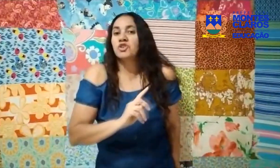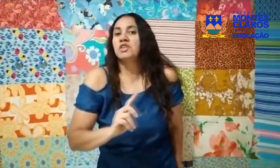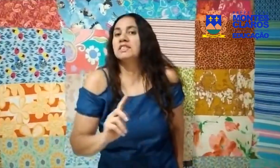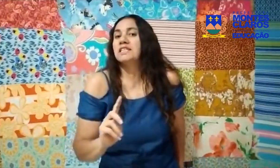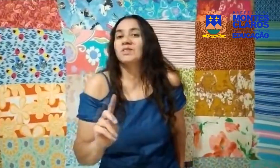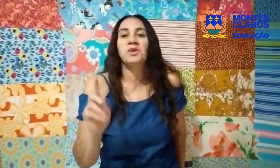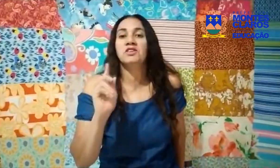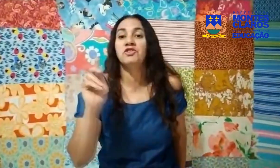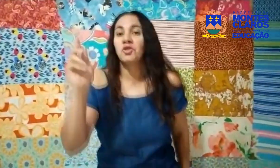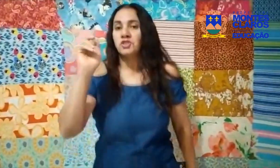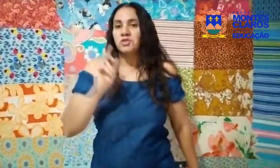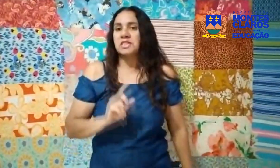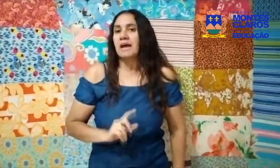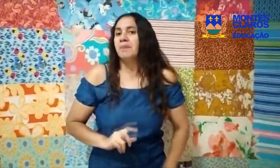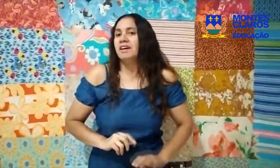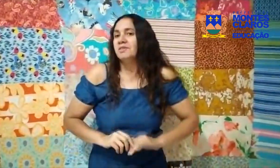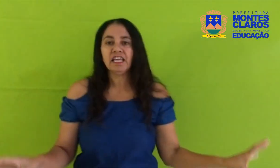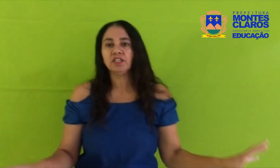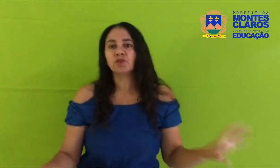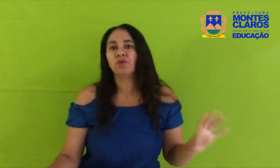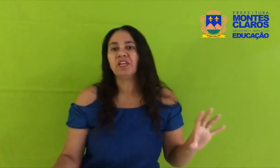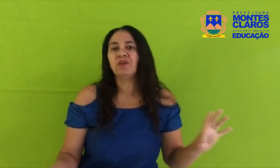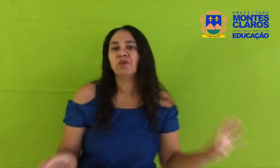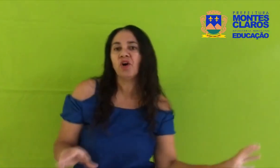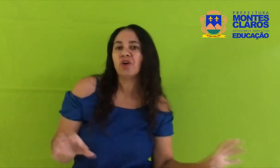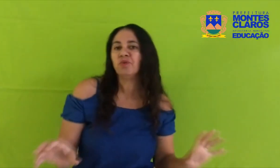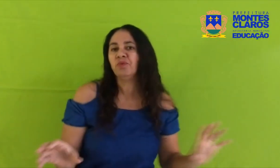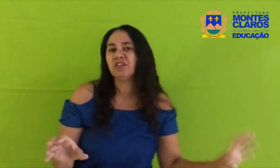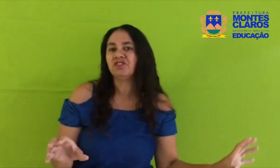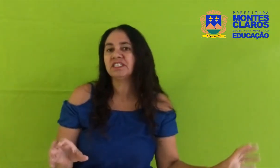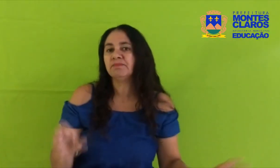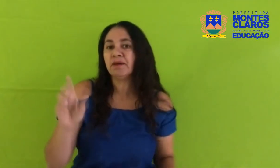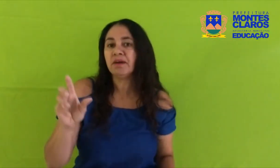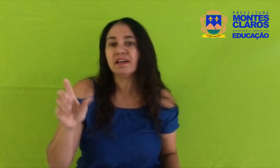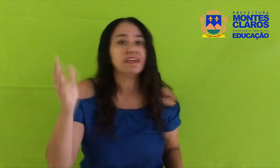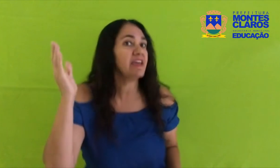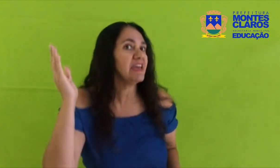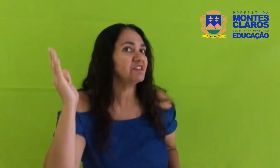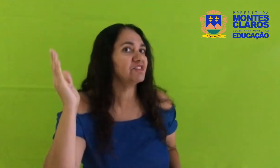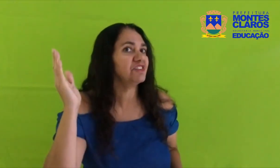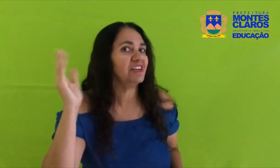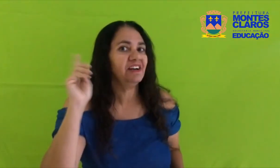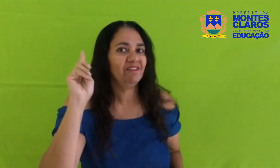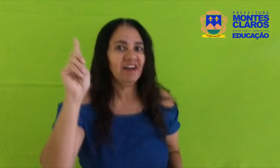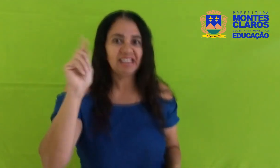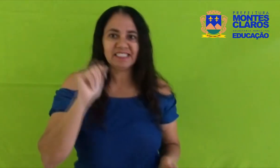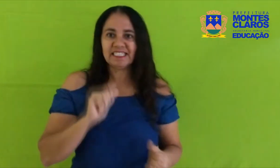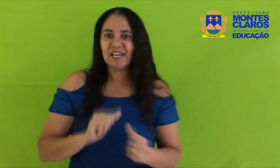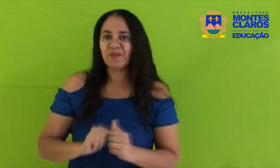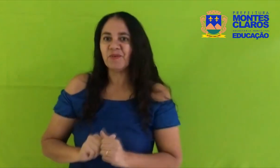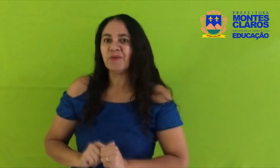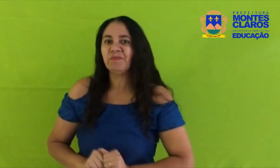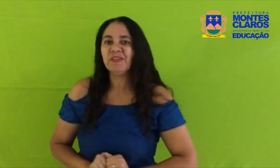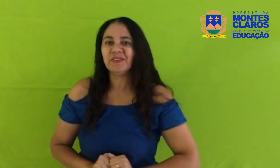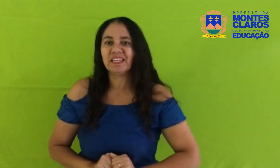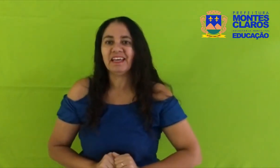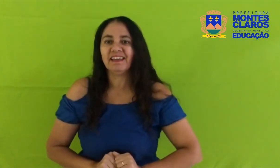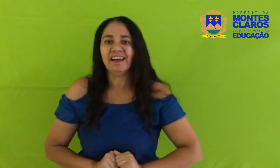todas as cores, de todos os tamanhos Mariana escolheu logo um e disse Mamãe, este vai ser um pouquinho dela